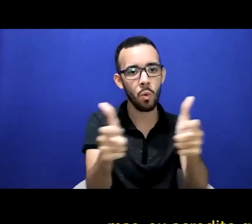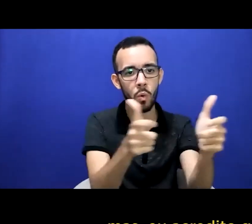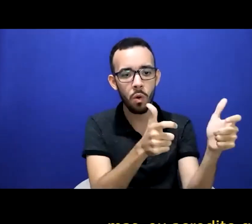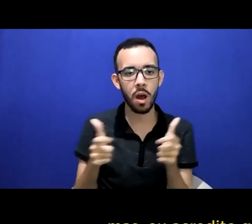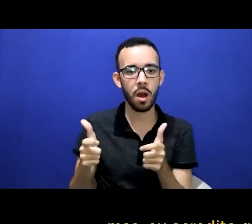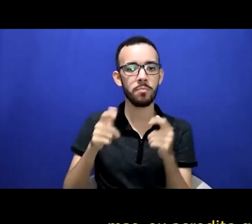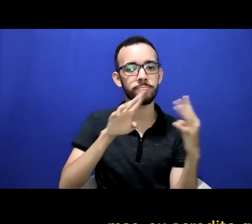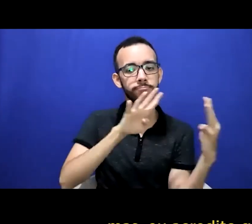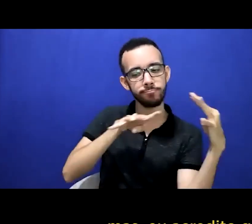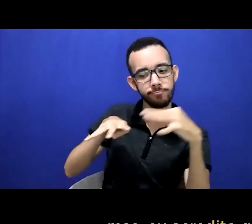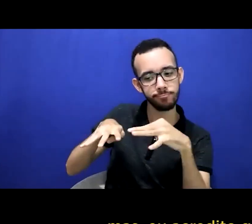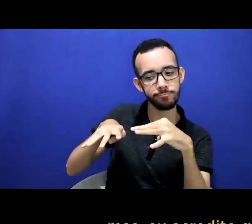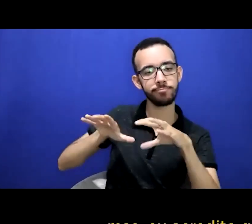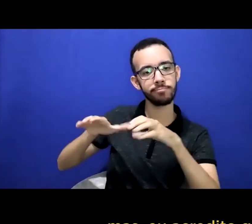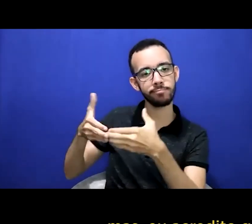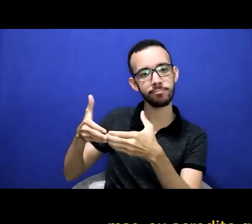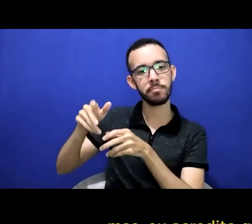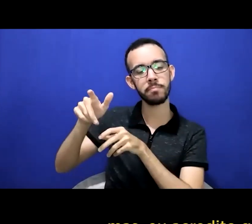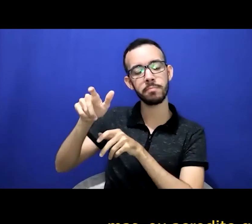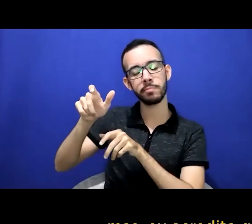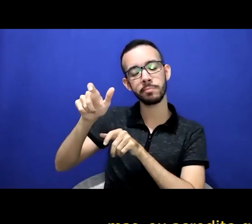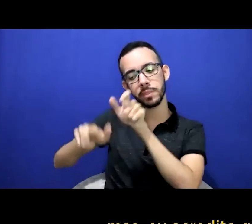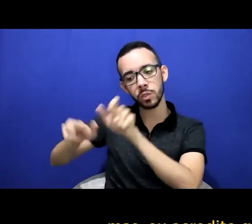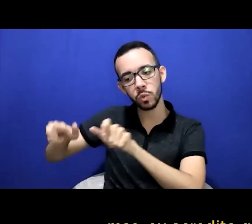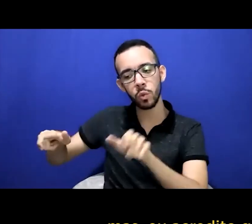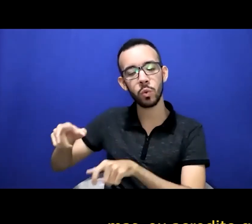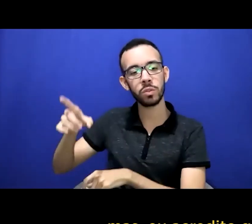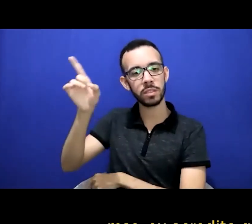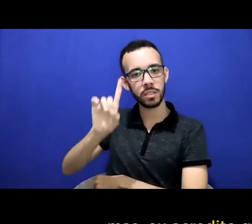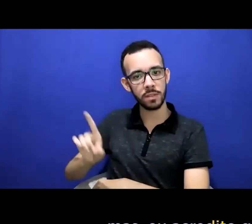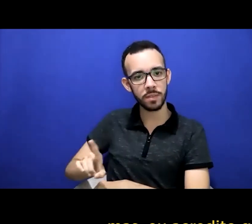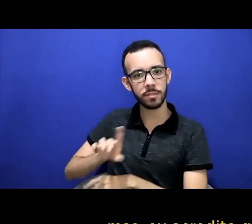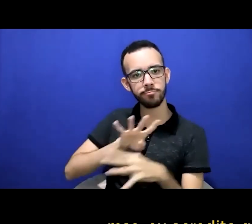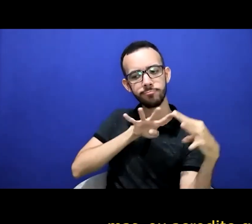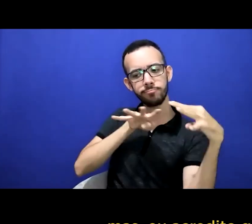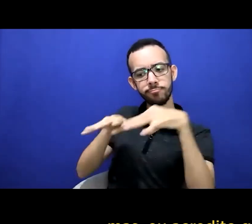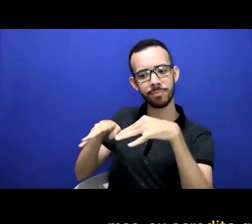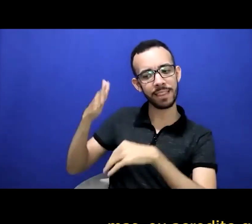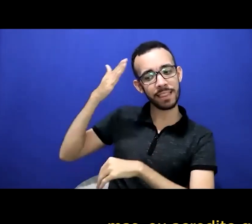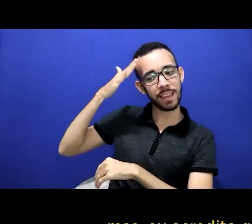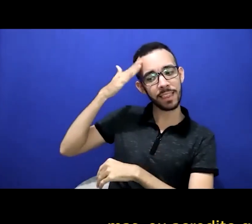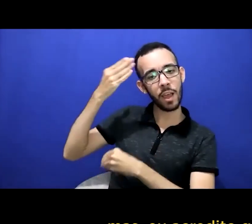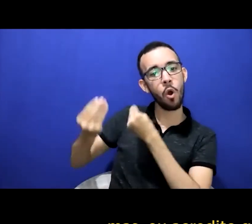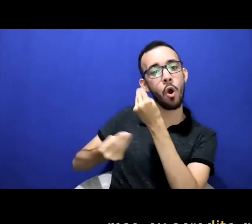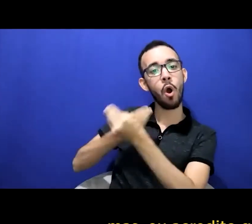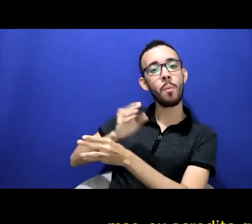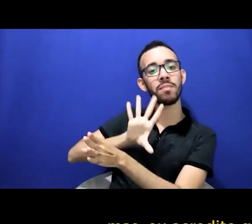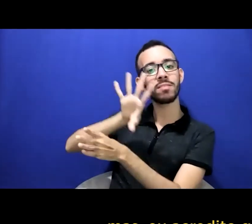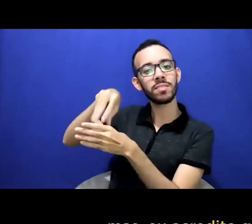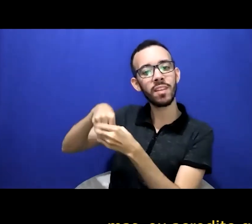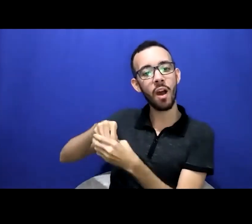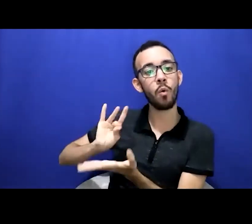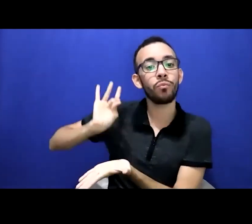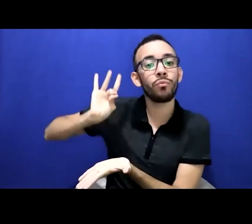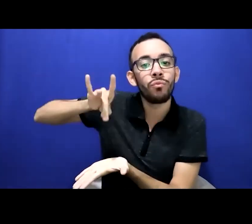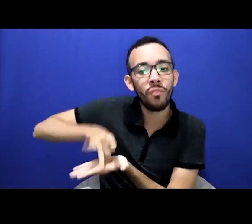eu acredito que cada área tenha um conhecimento específico,